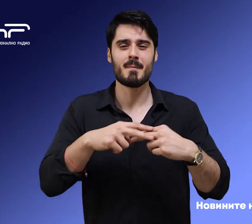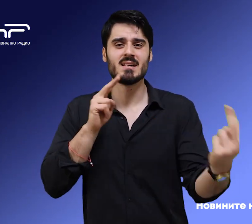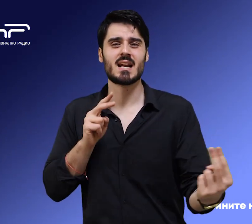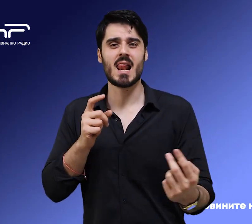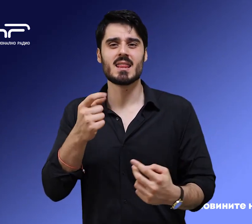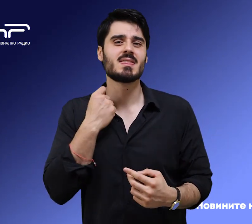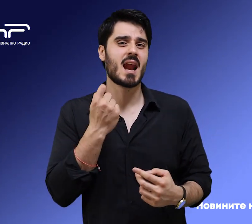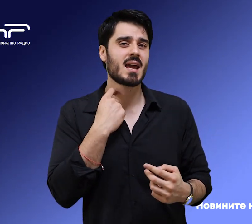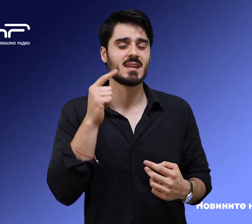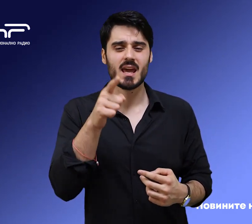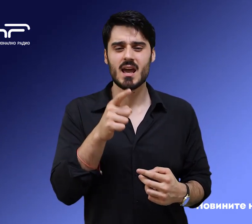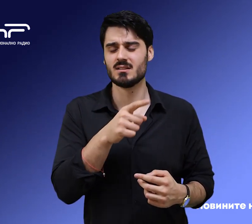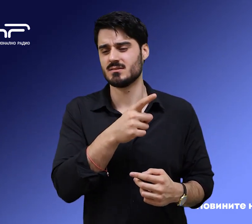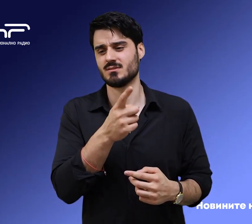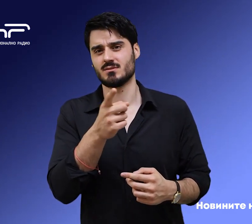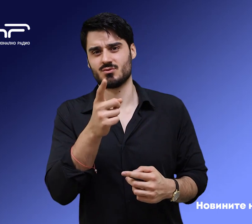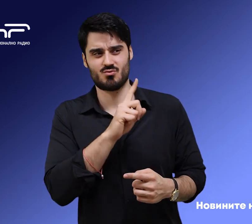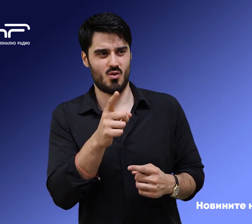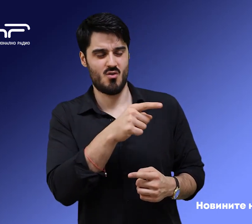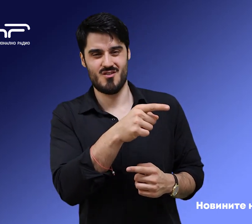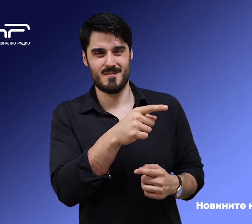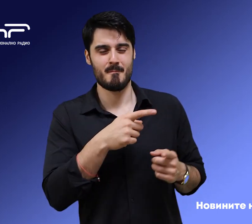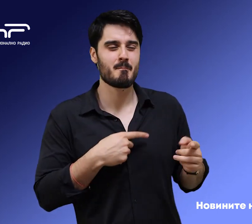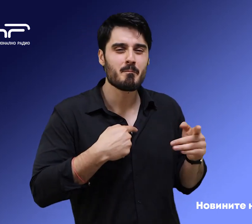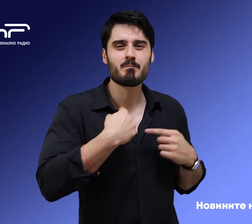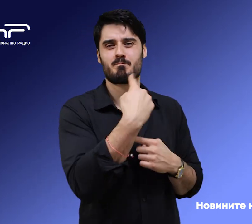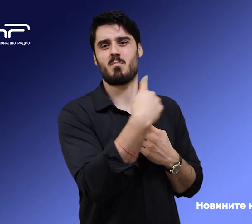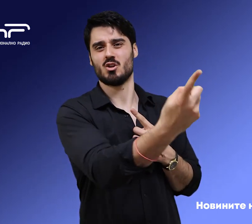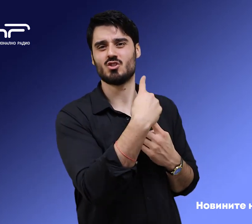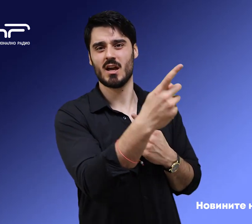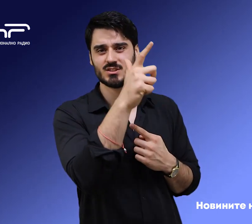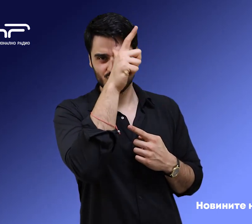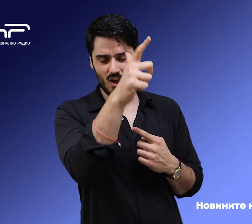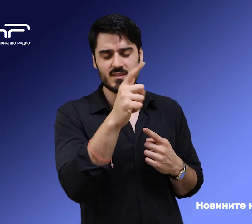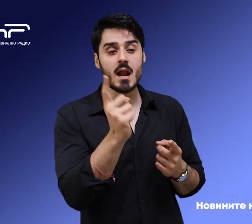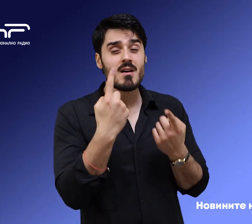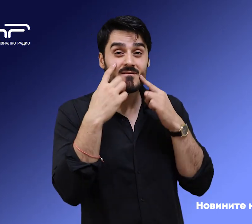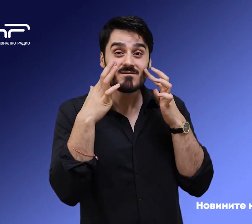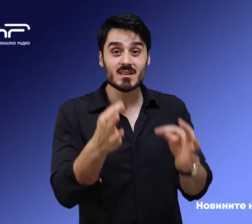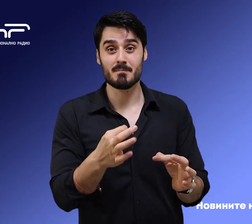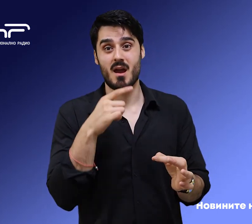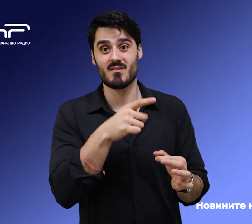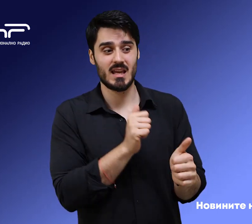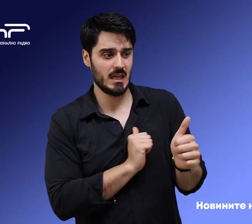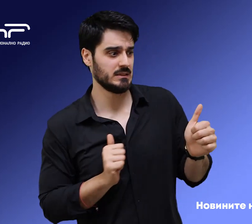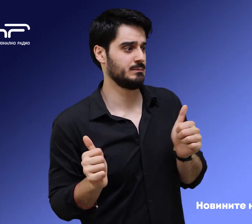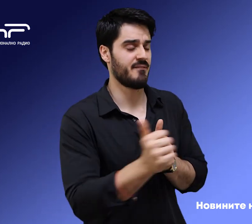346 до 349 км в посока София се осъщава с повишено внимание в активната и спреварващата лента